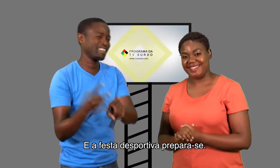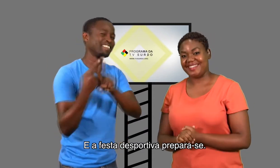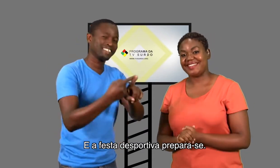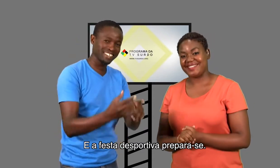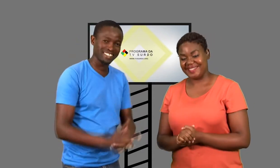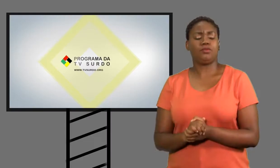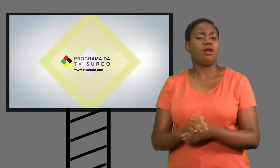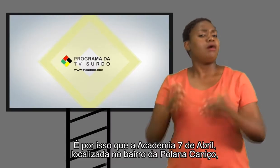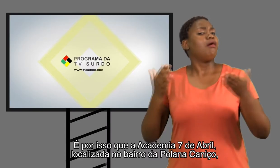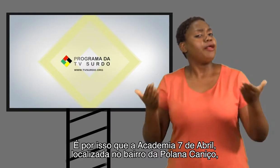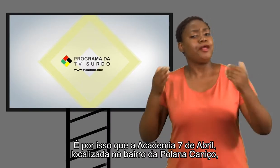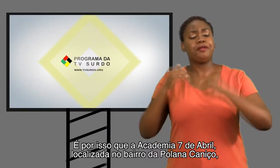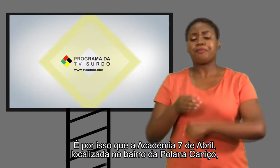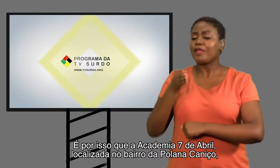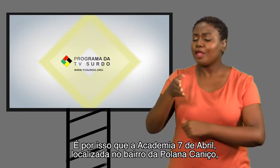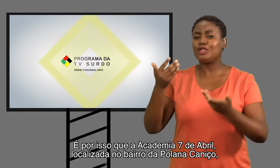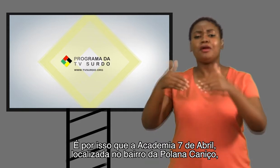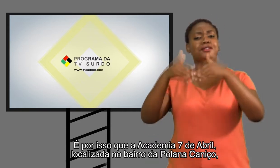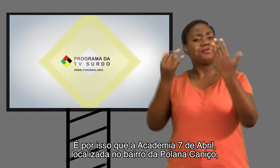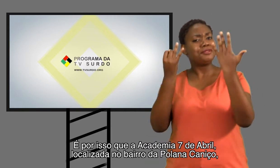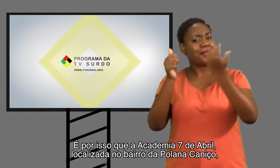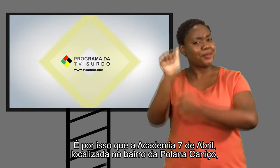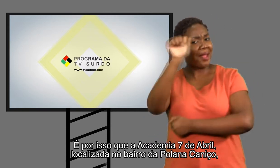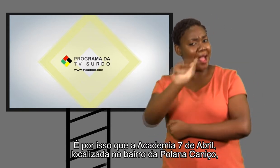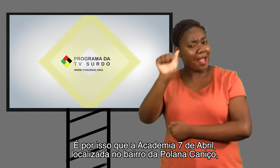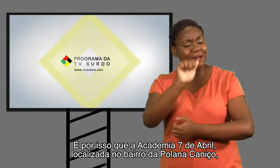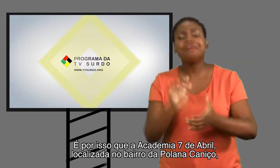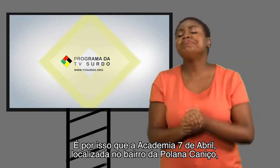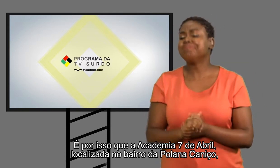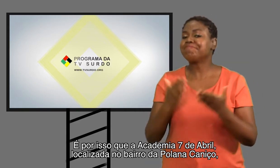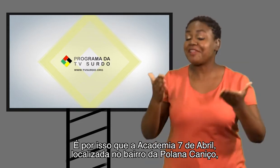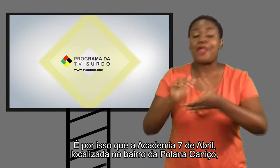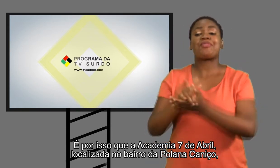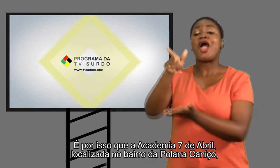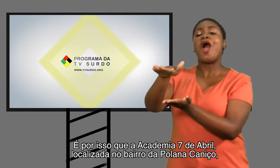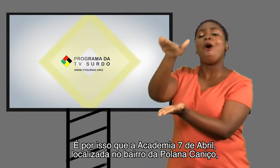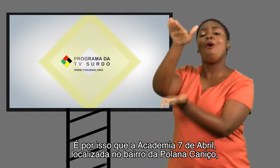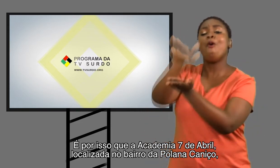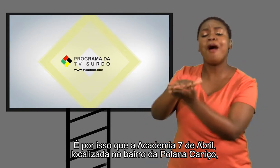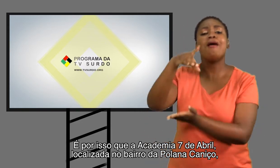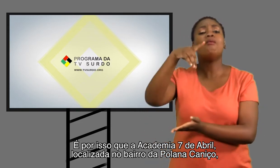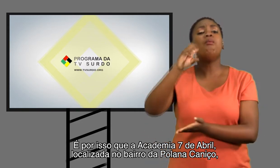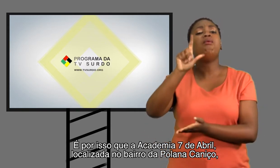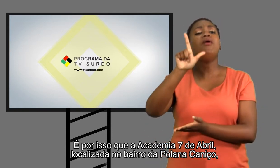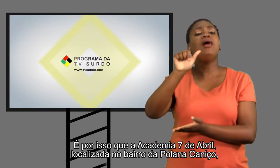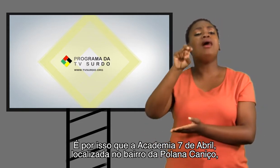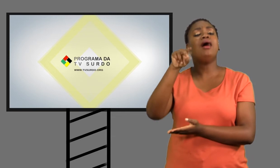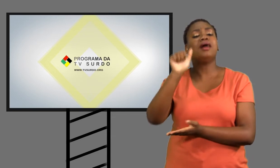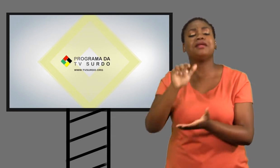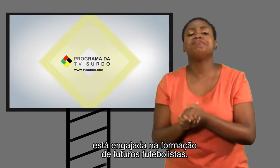É por isso que a Academia 7 de Abril, localizada no bairro da Pulana Canesso, está